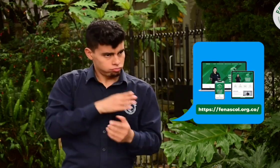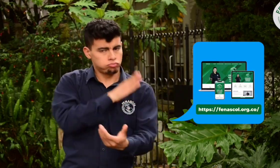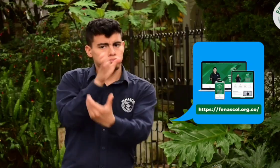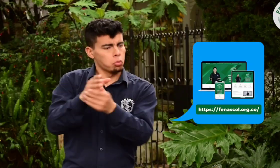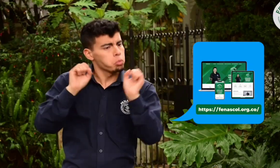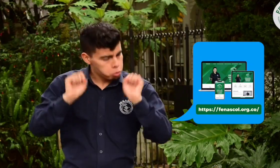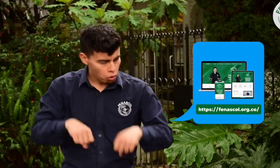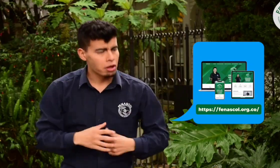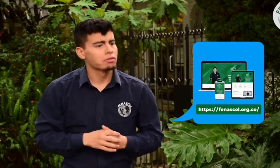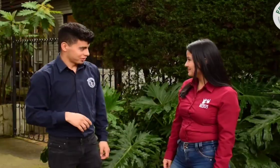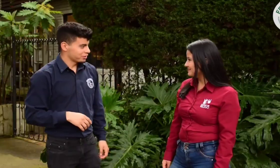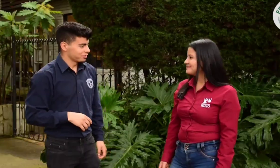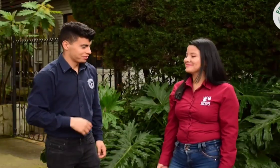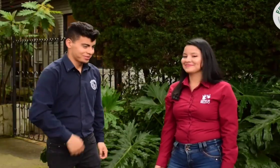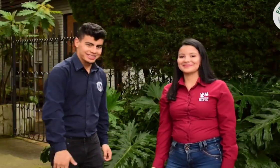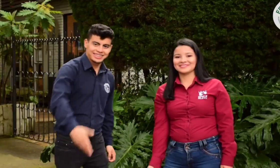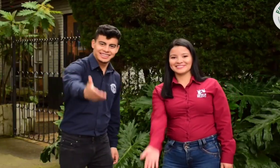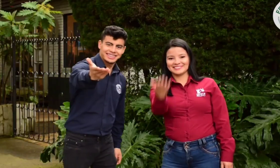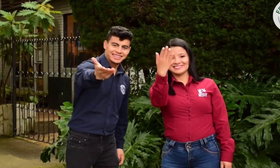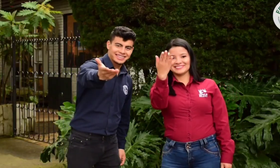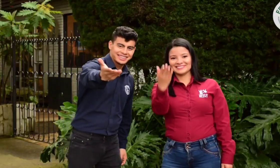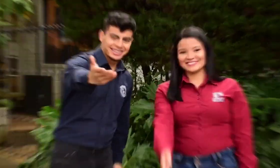horarios de atención y así puedas dirigirte a ellas. Veamos.